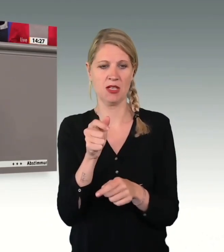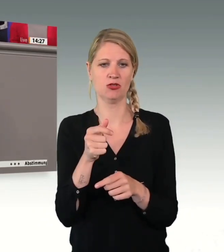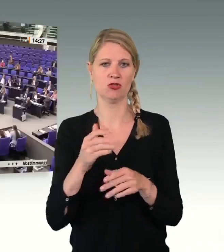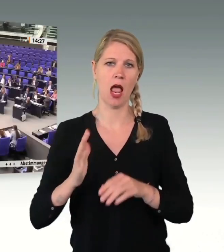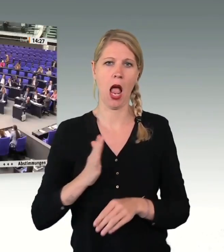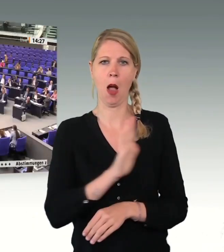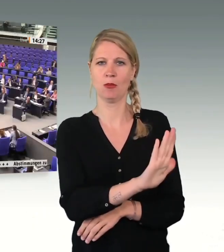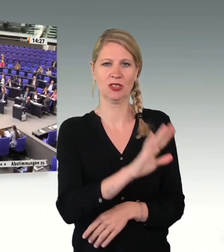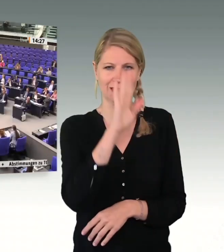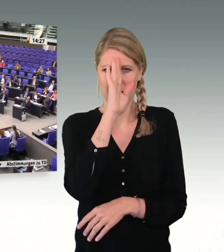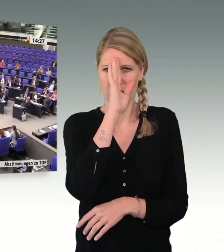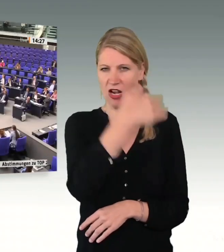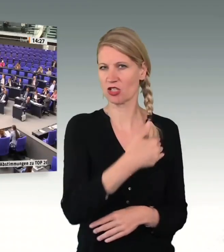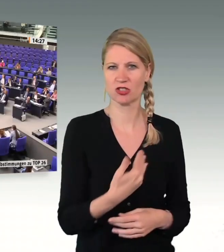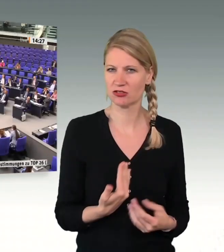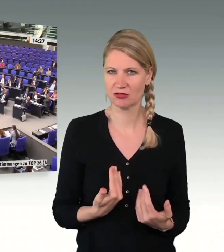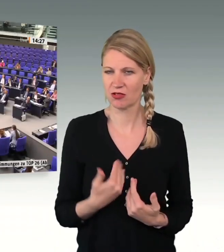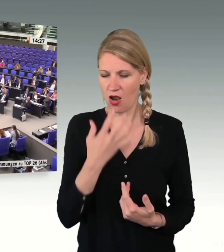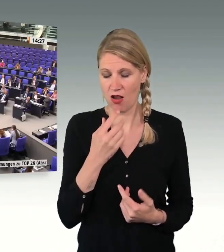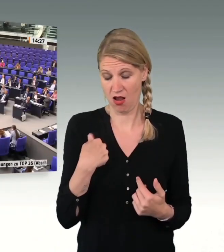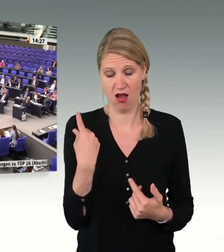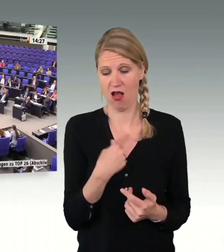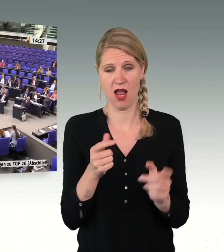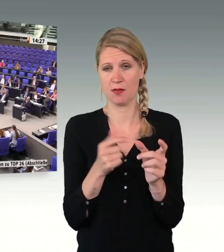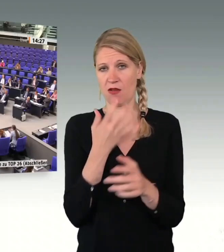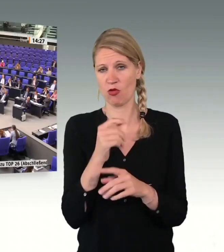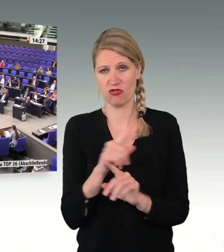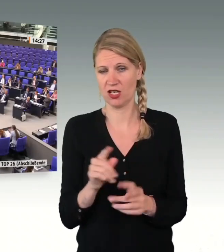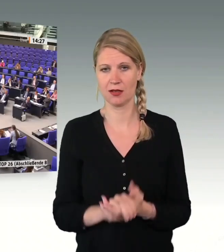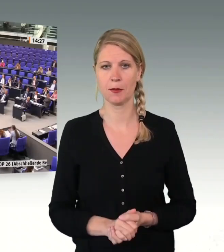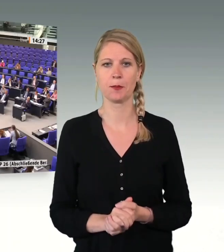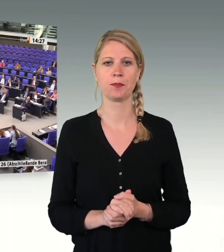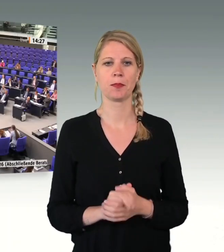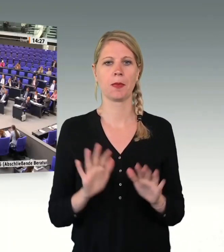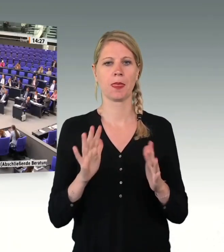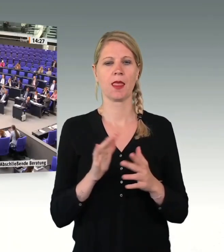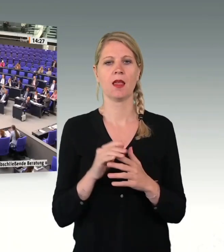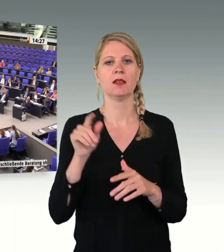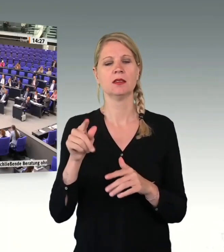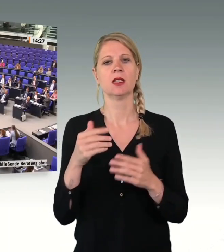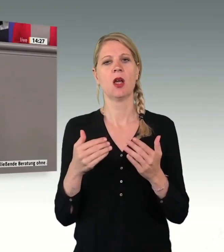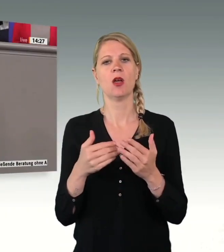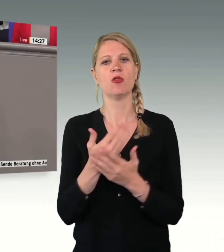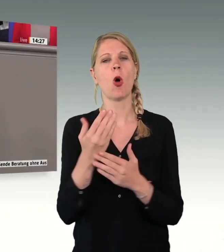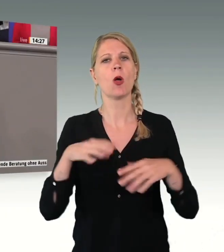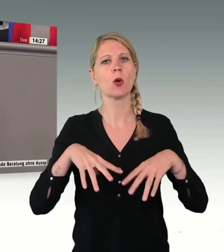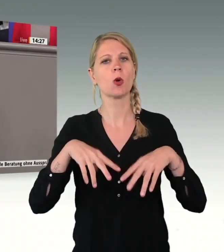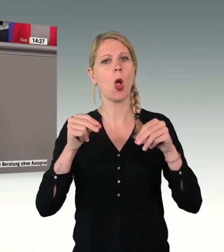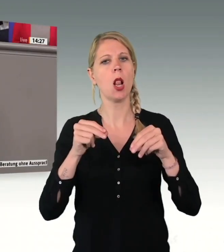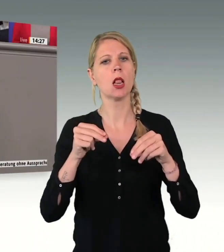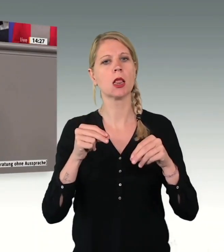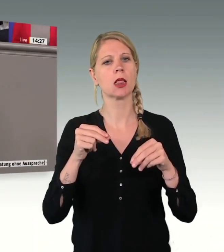Liebe Kolleginnen und Kollegen, in meinem Wahlkreis in Neukölln hatten wir den Einfall einer syrischen Familie. Sie war